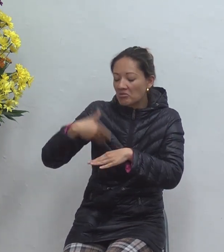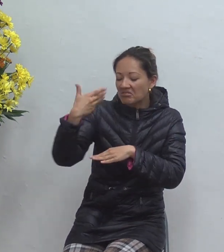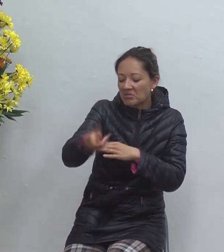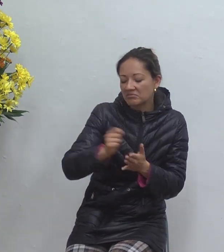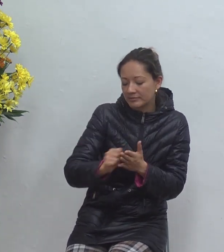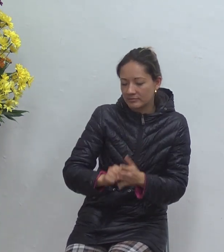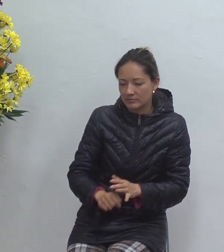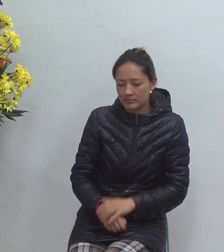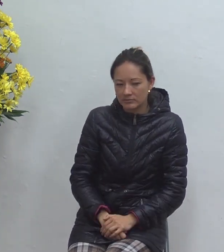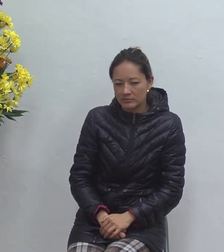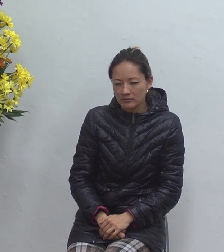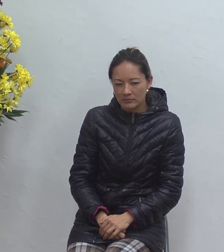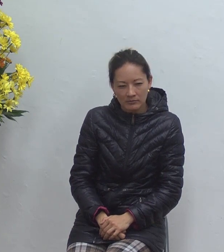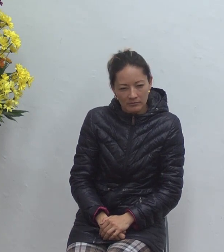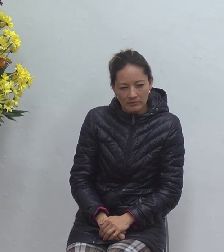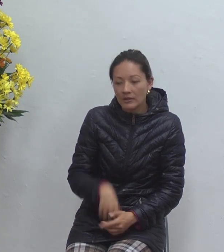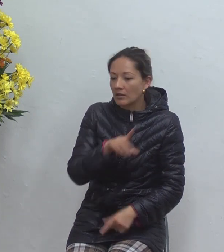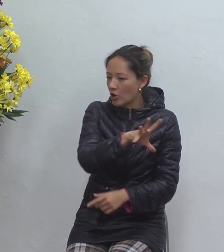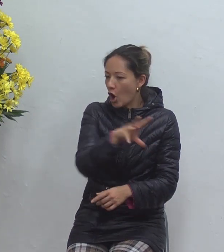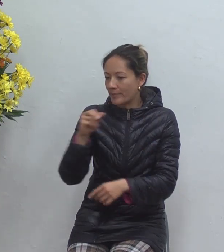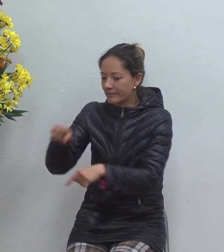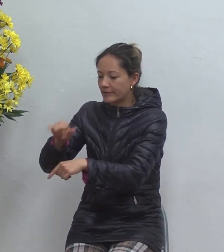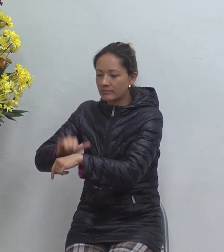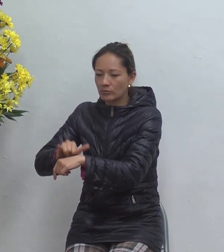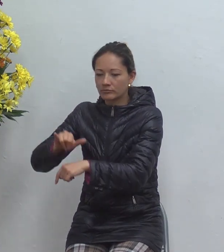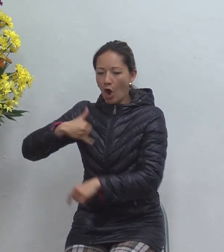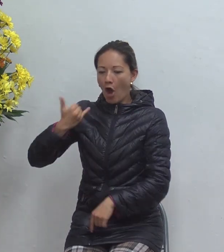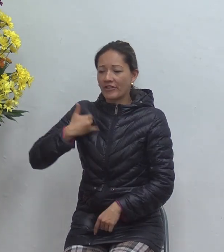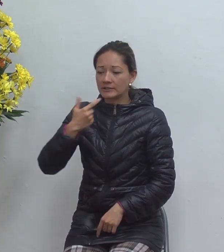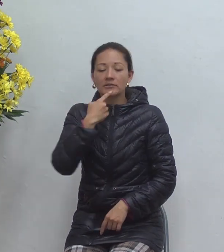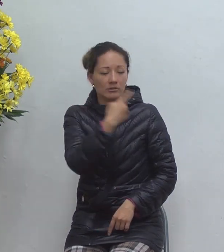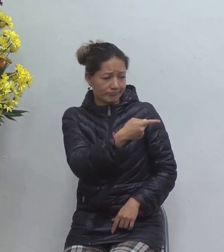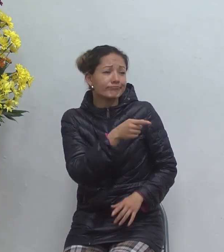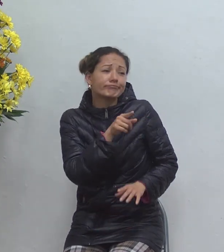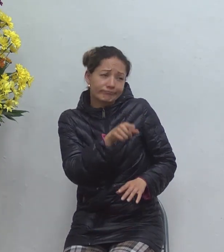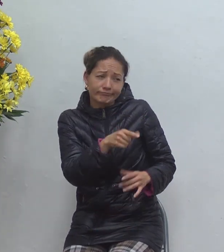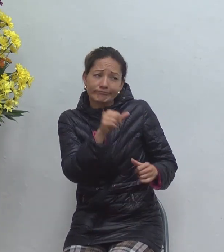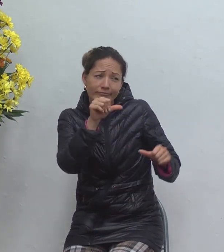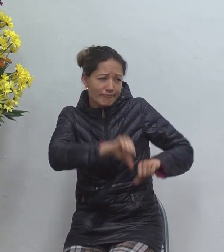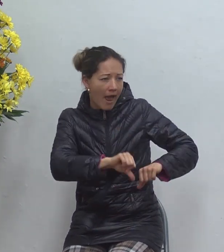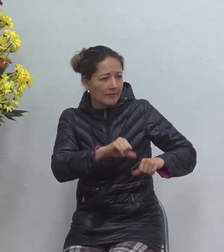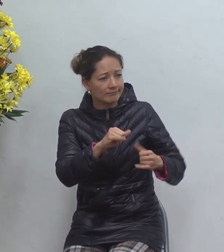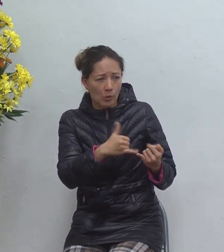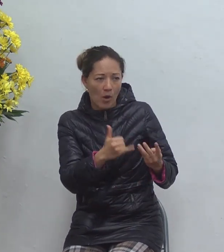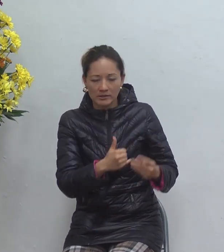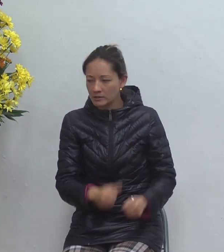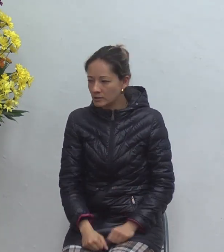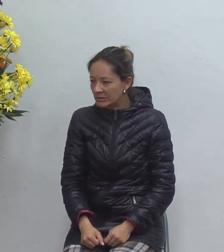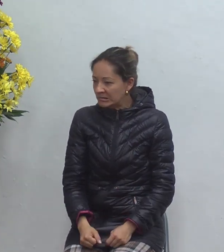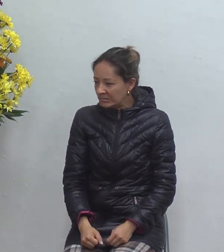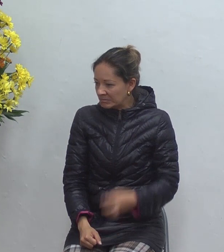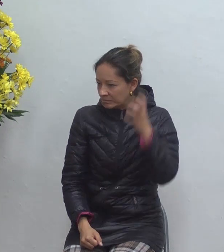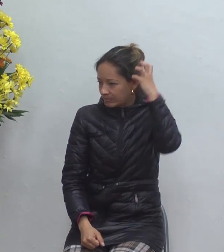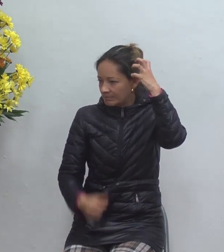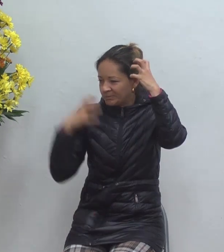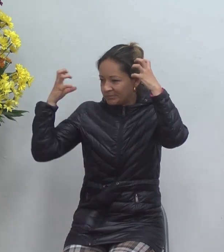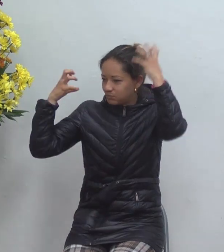y hermano usted sí otros tres yo le dije mire